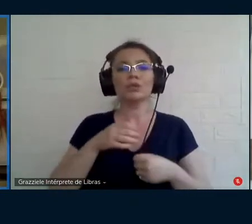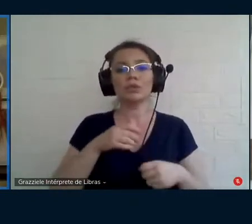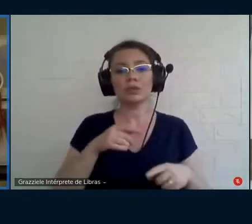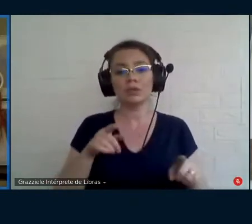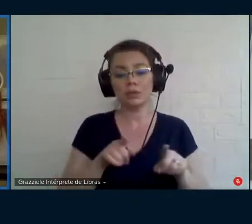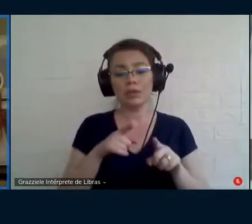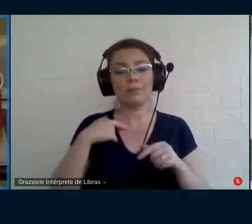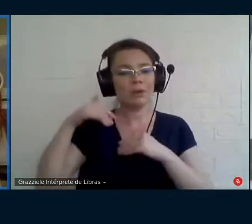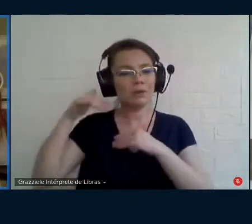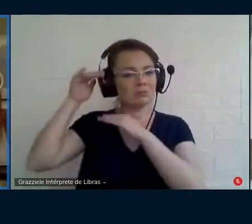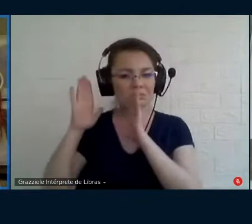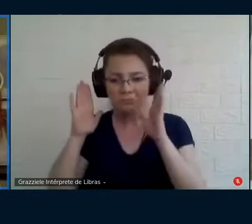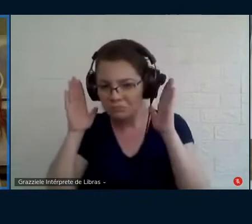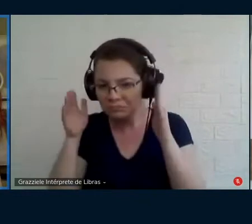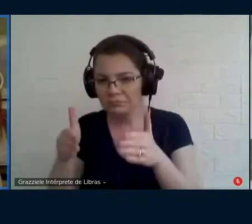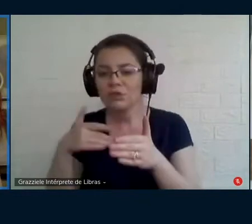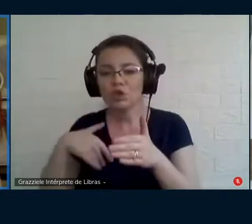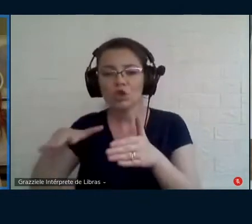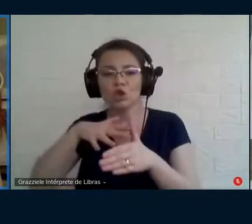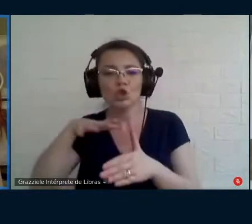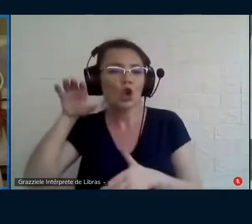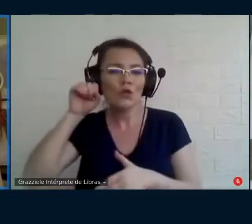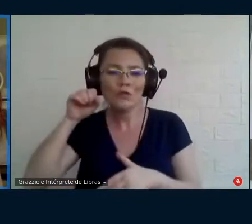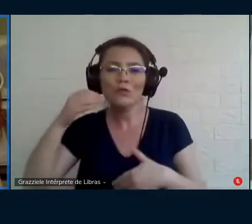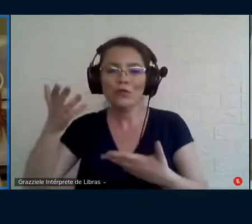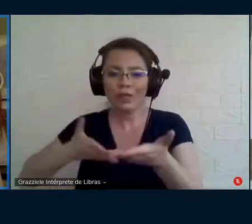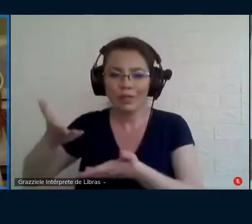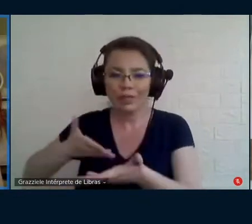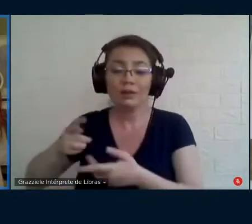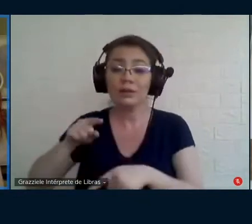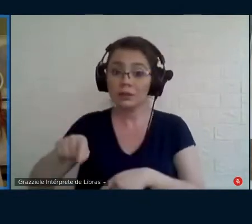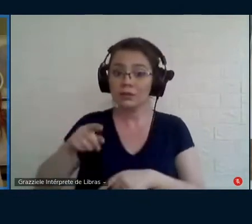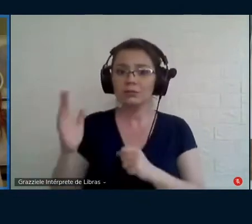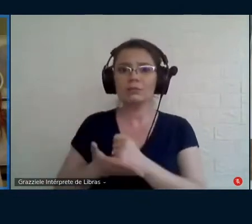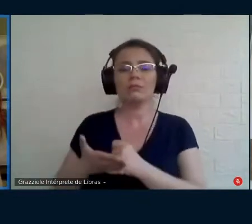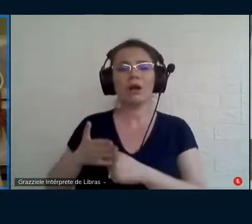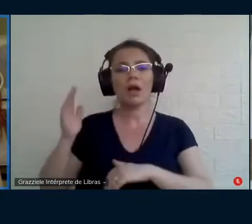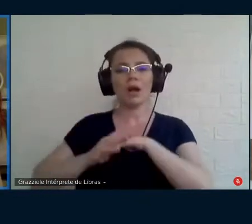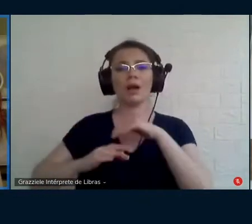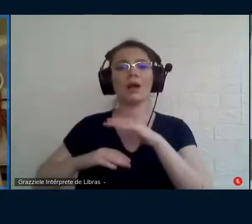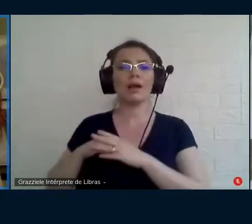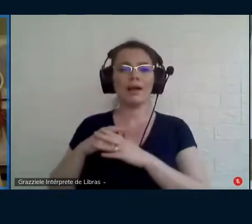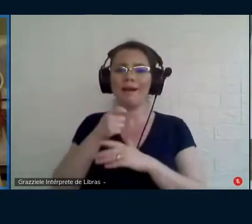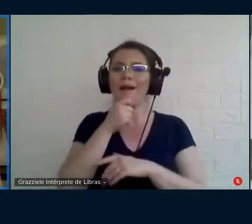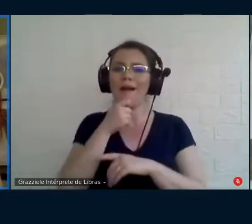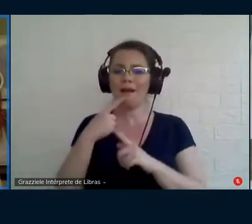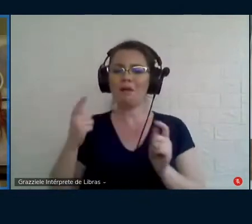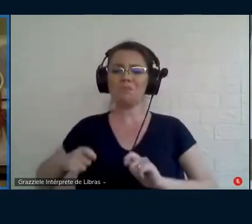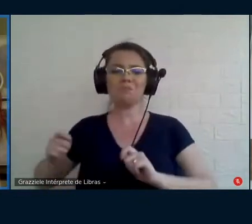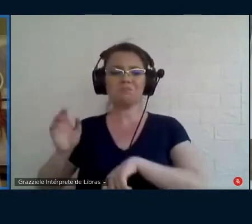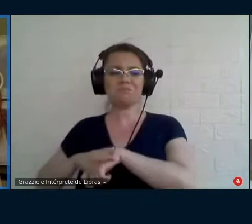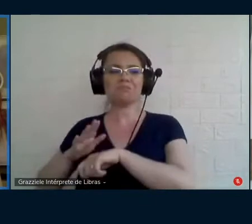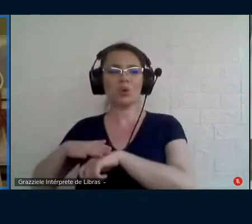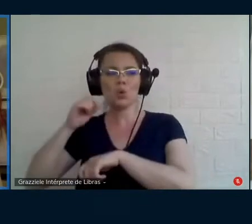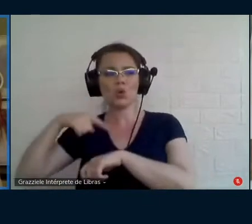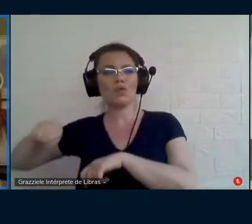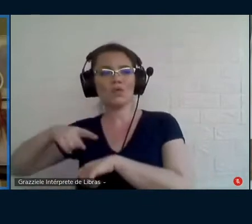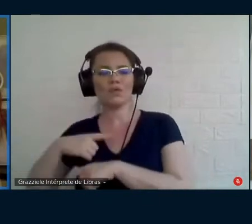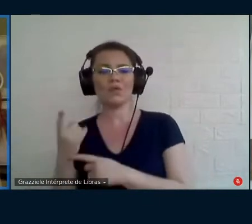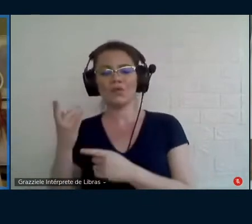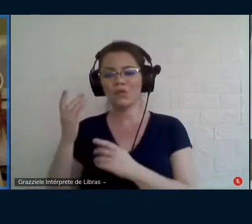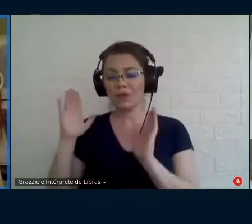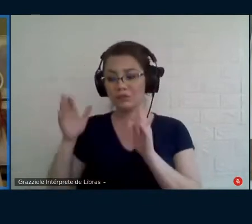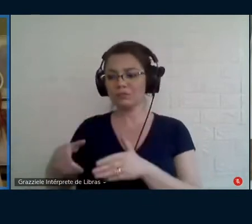ouvidocentristas e sim é uma análise capacitista e colonial que a gente vive ainda né a gente ainda tem uma escola